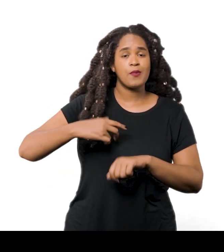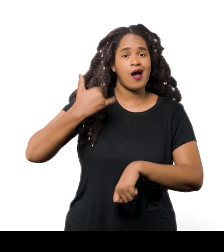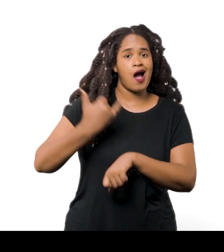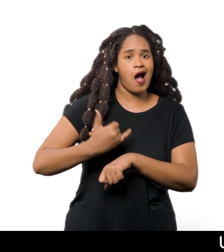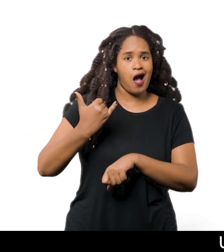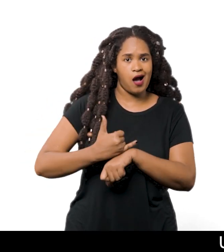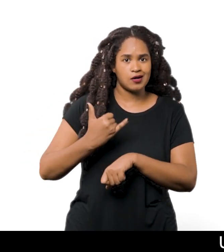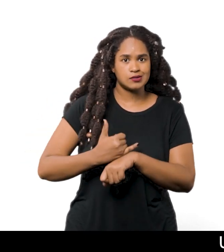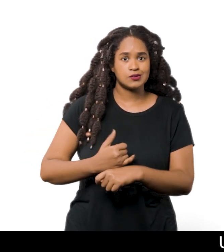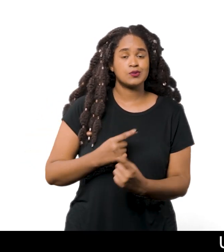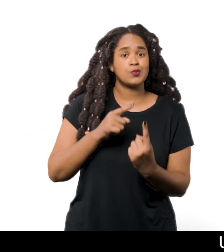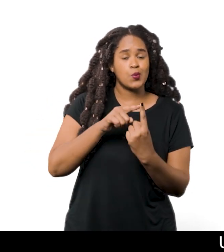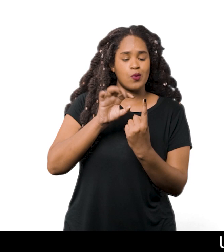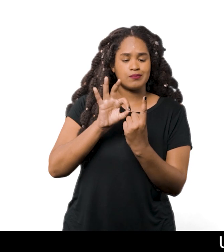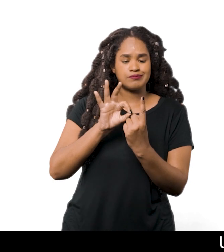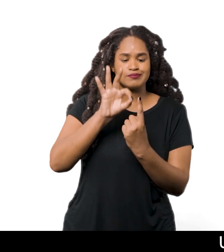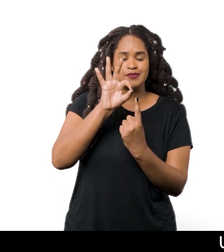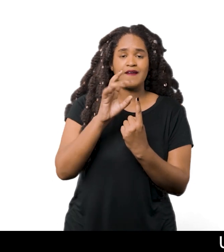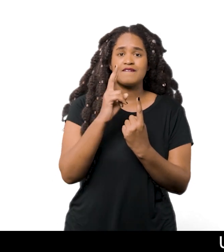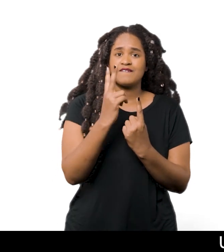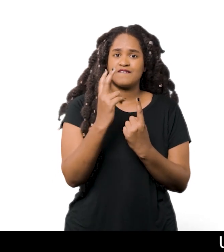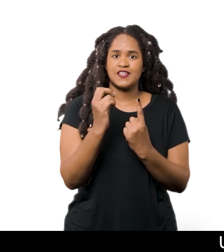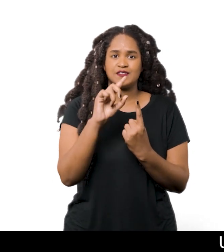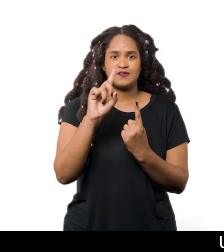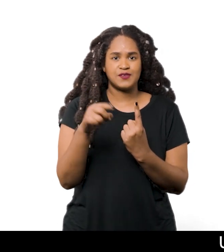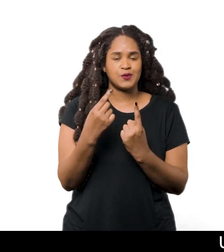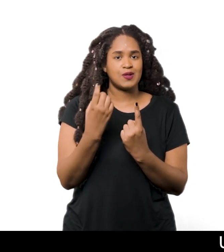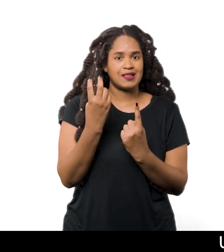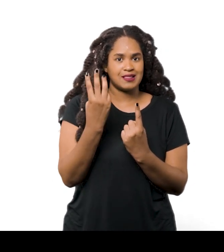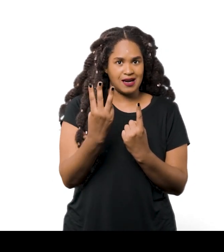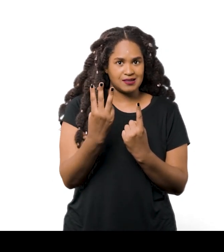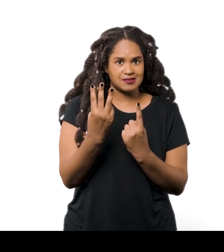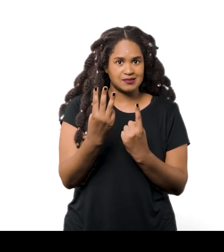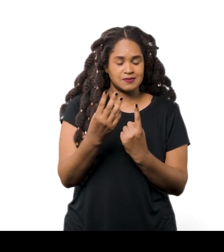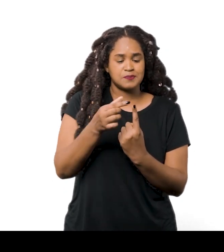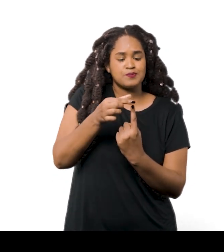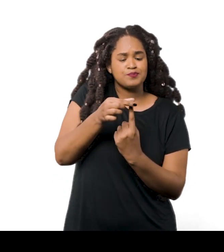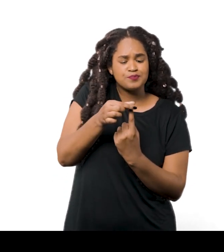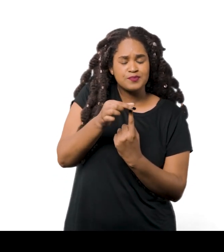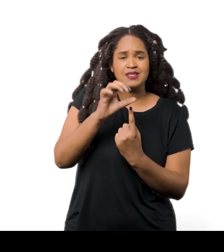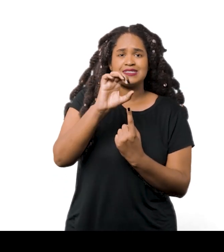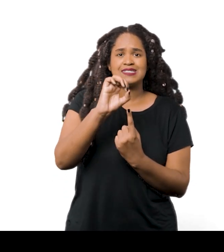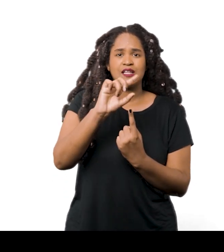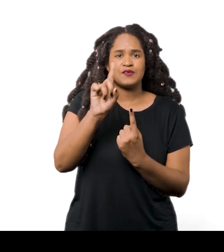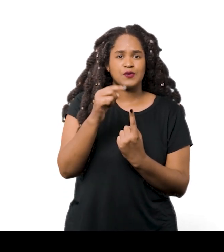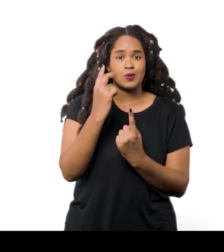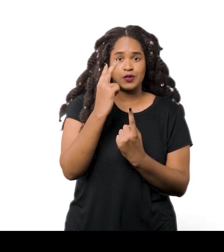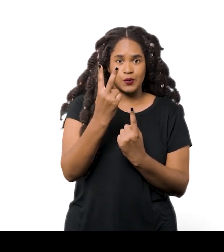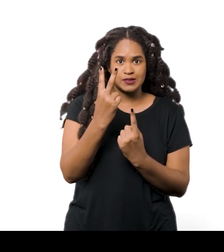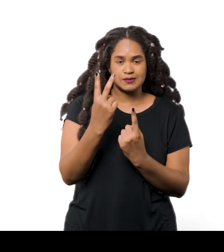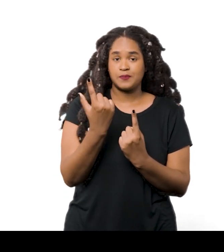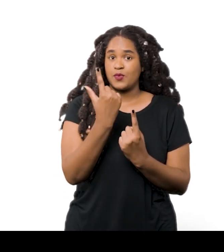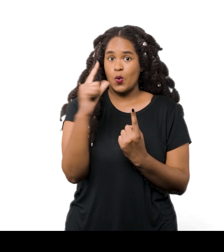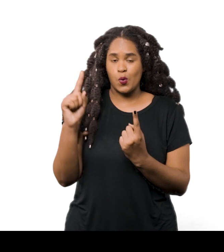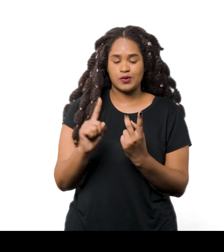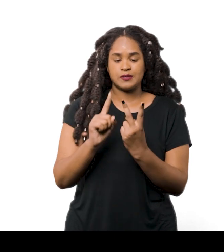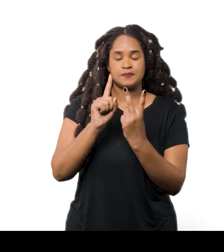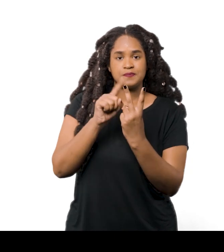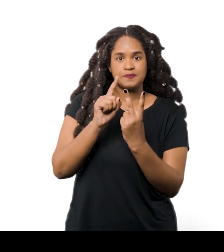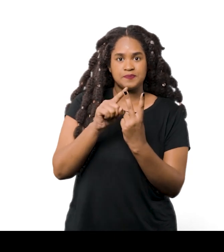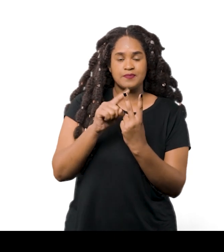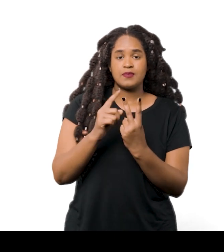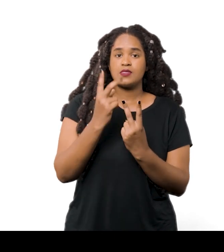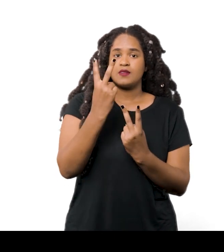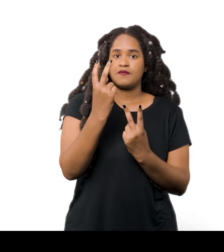Uma mede 20,3 cm de comprimento por 0,2 de largura E a outra,